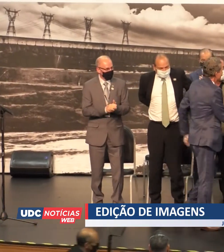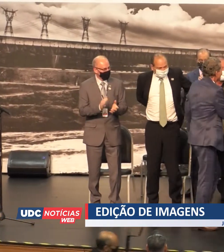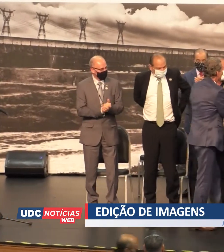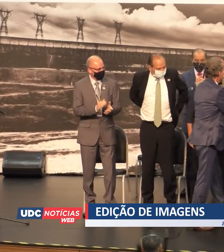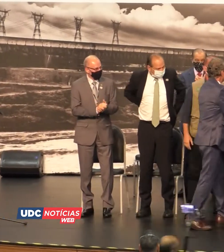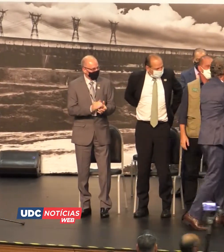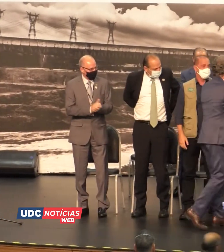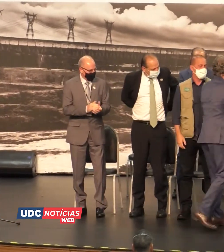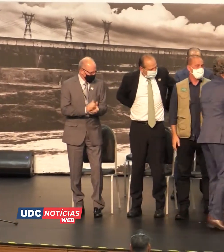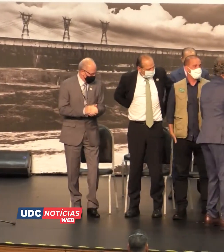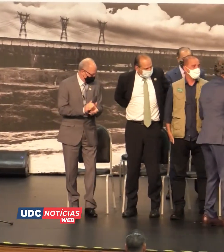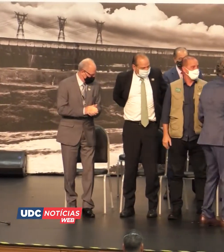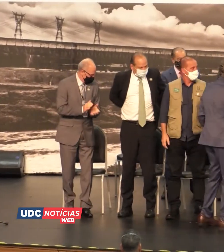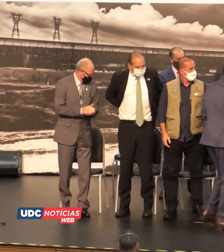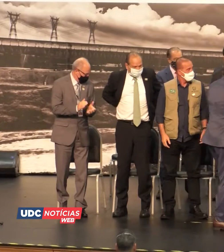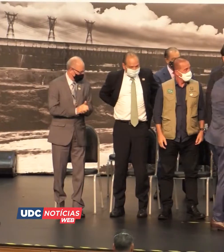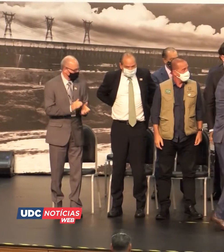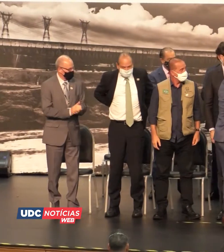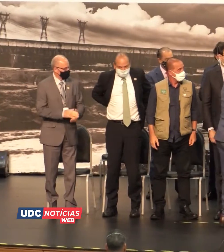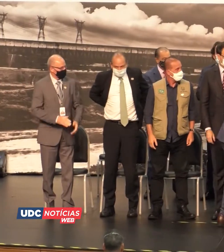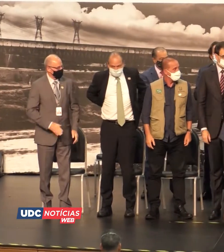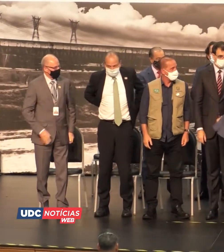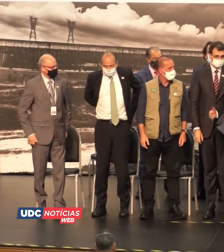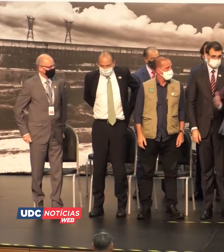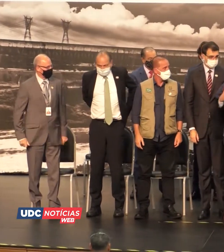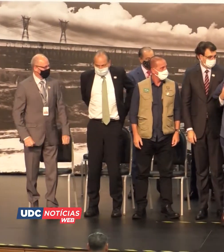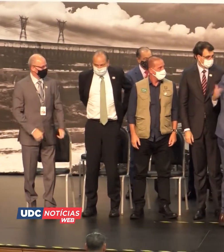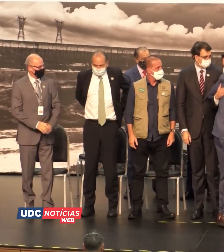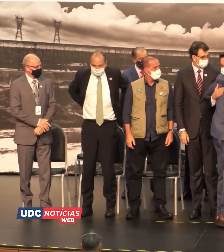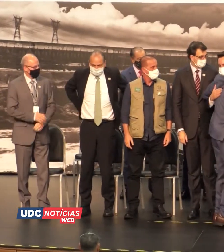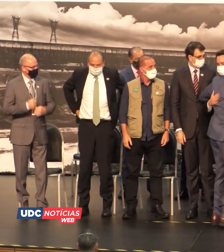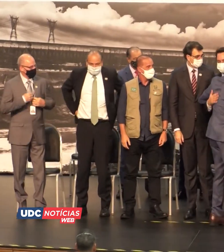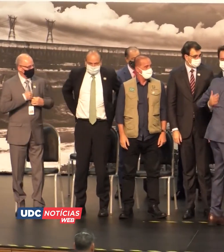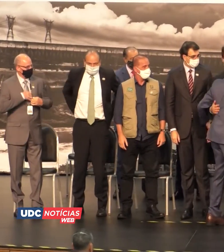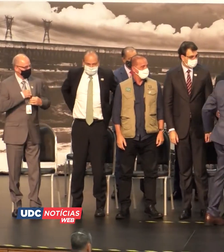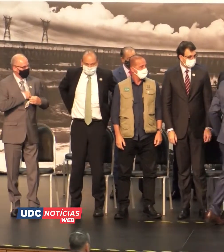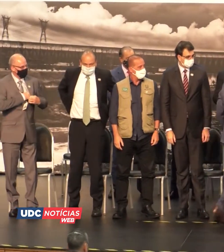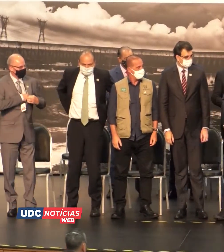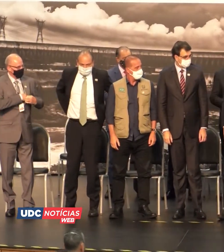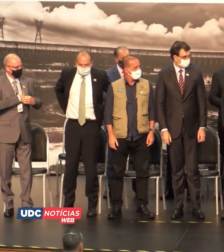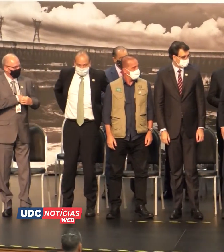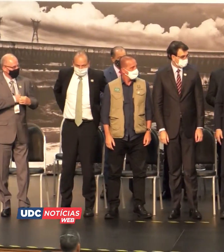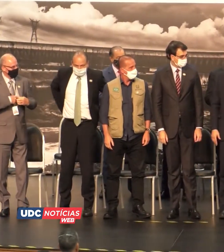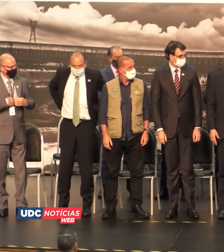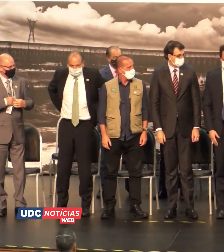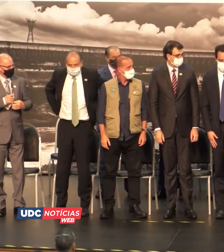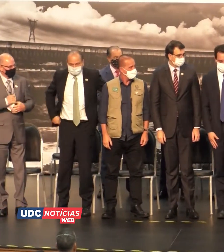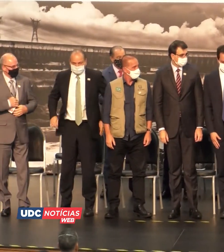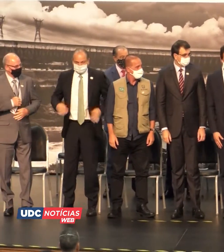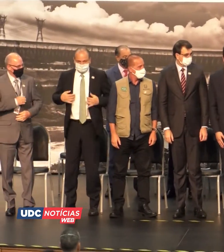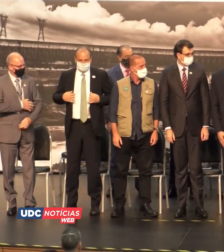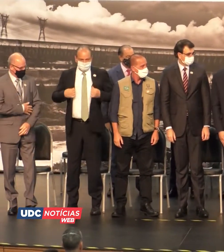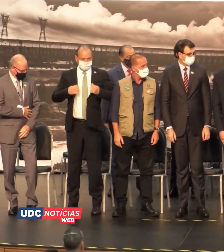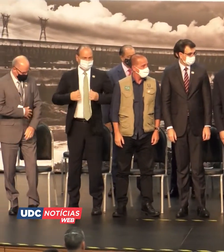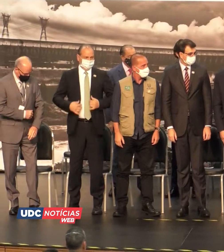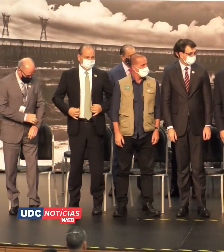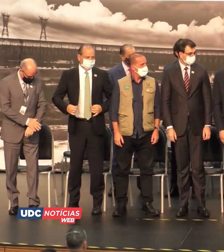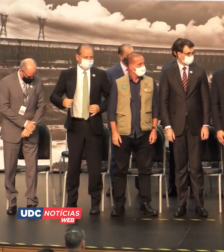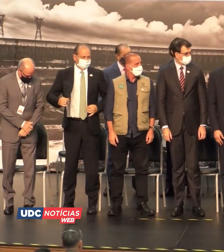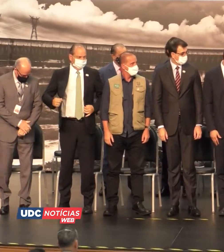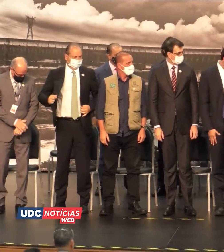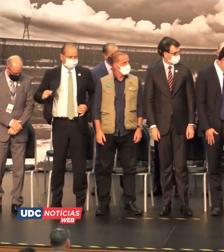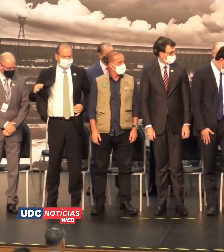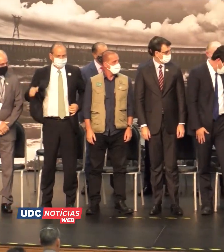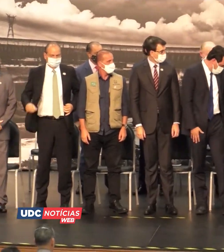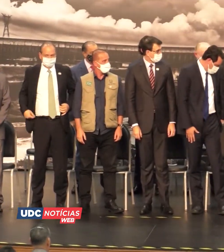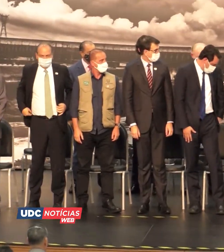brasileiro desde fevereiro de 2019 e fez um trabalho importante durante esse período. Em seu discurso de despedida